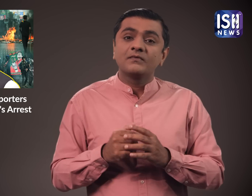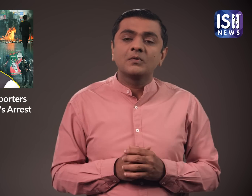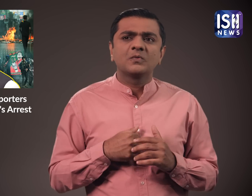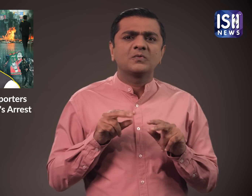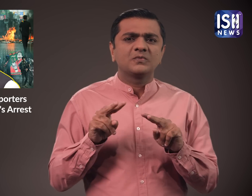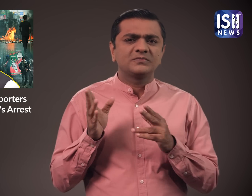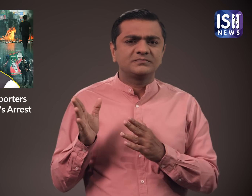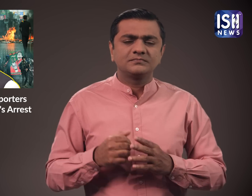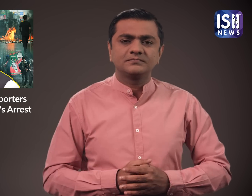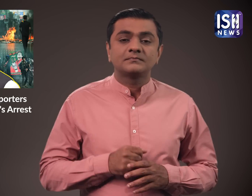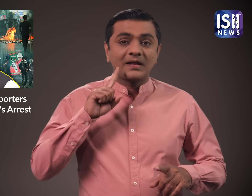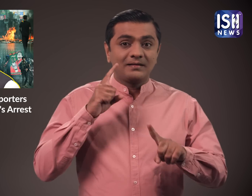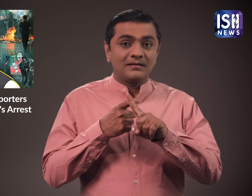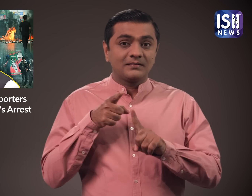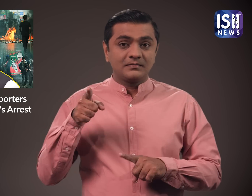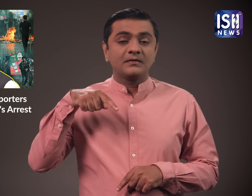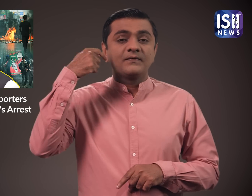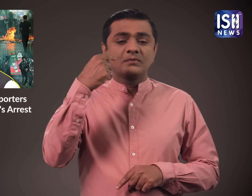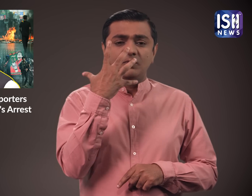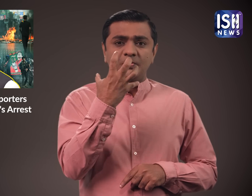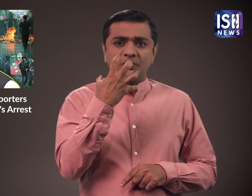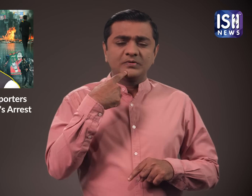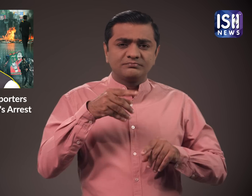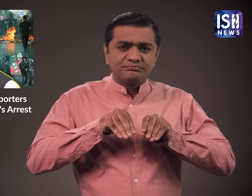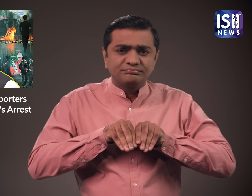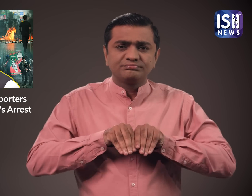समर्थन करता हूँ और पाकिस्तान के लोगों के लिए लड़ना जारी रखूँगा